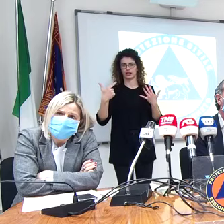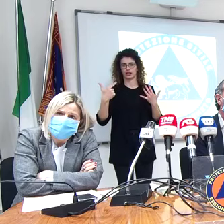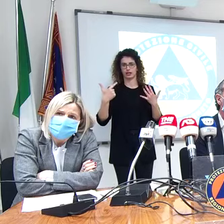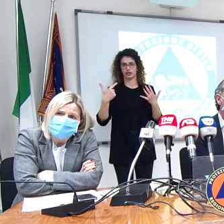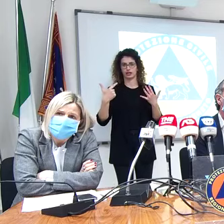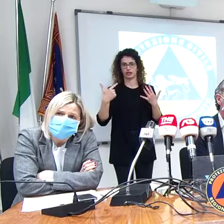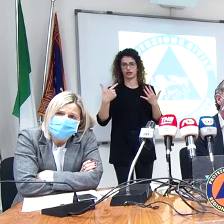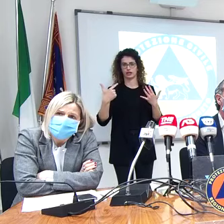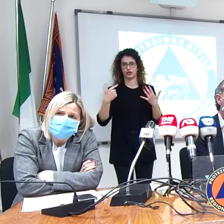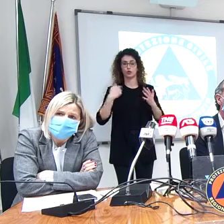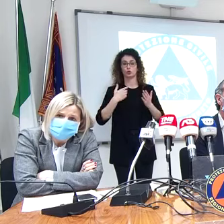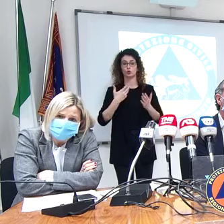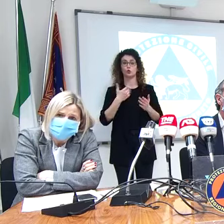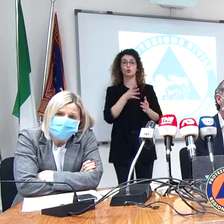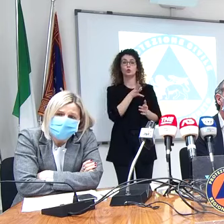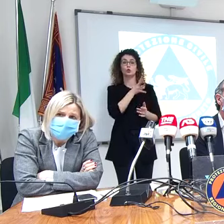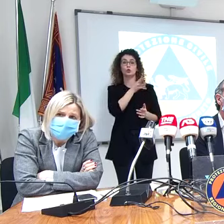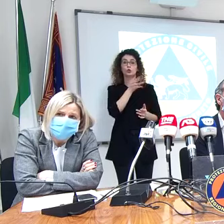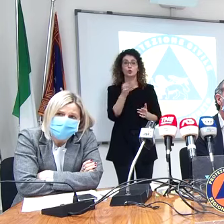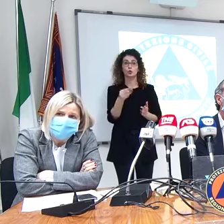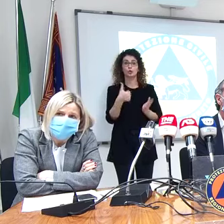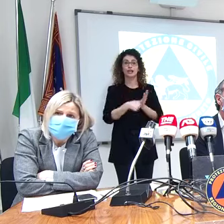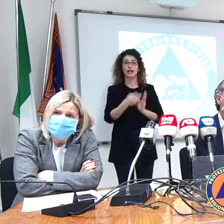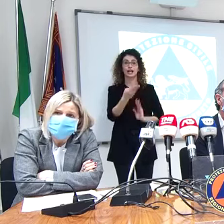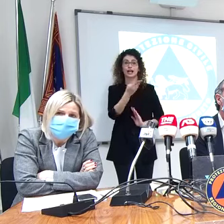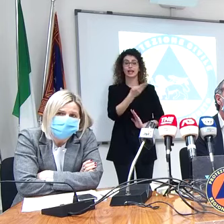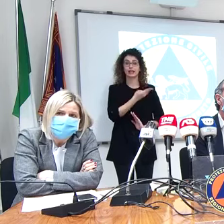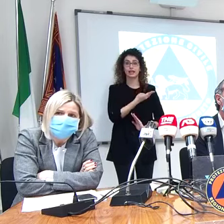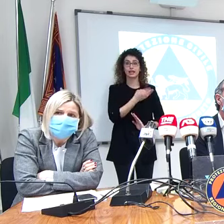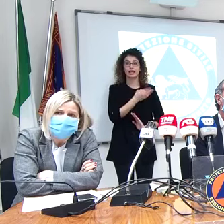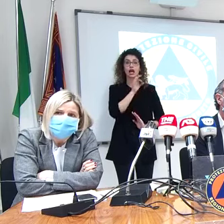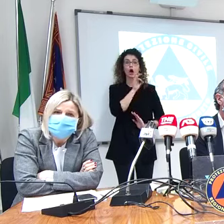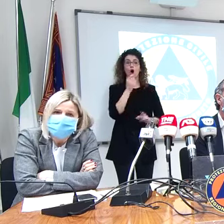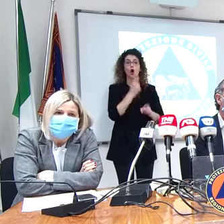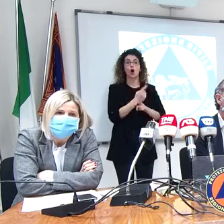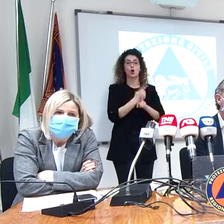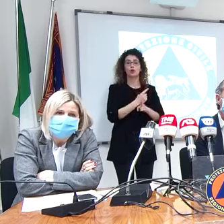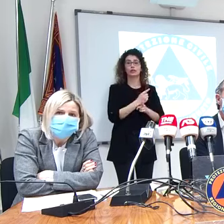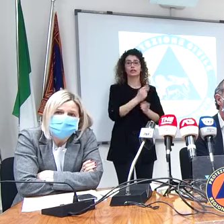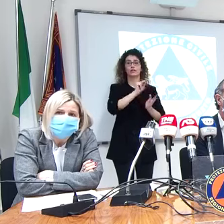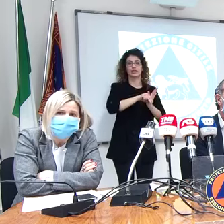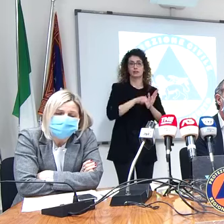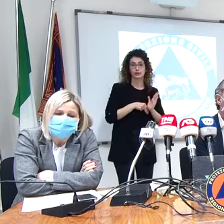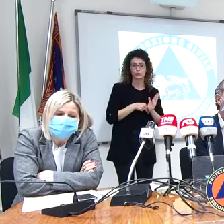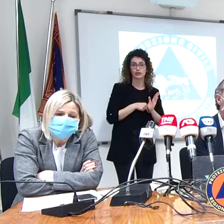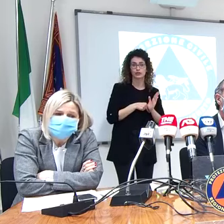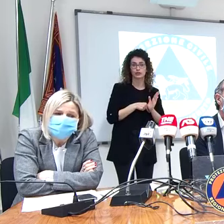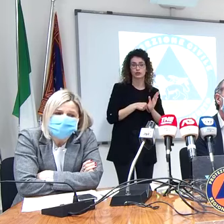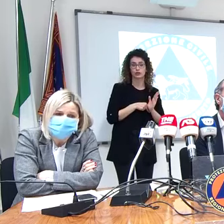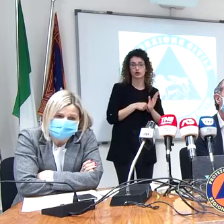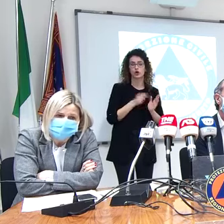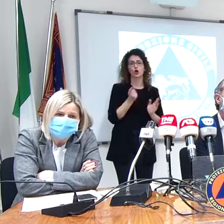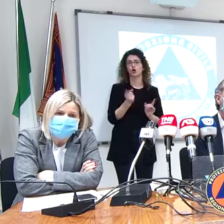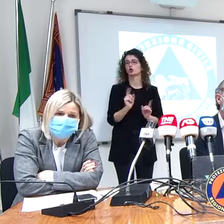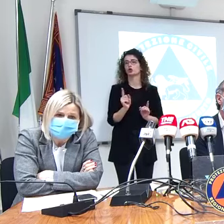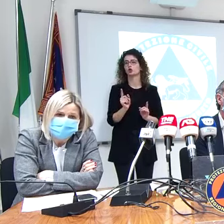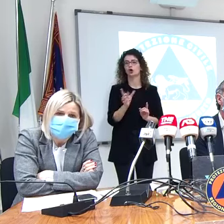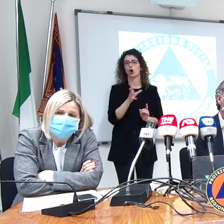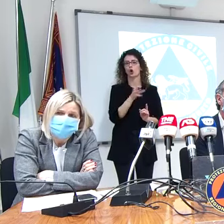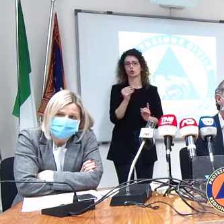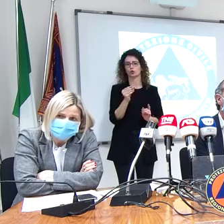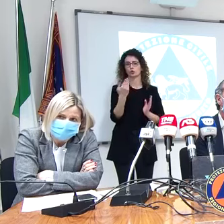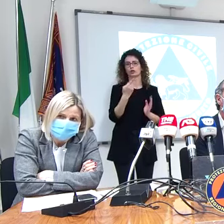chiamati per lettera o c'è qualcuno che si deve muovere per prenotazione perché ancora non l'ha ricevuto? Vengono tutti intercettati.